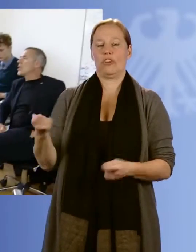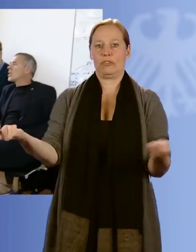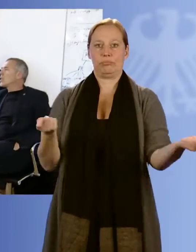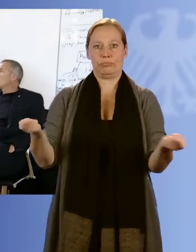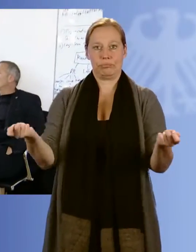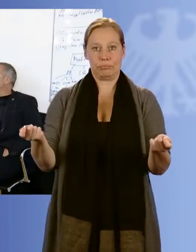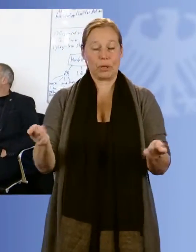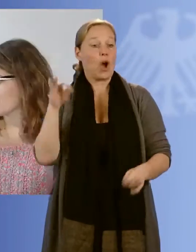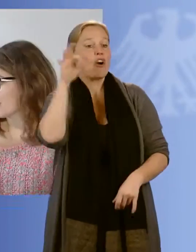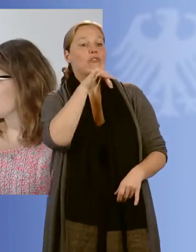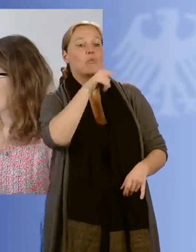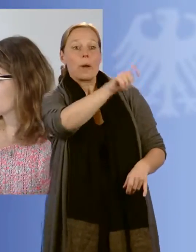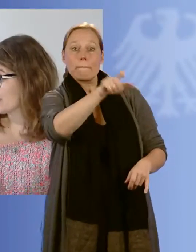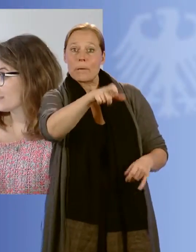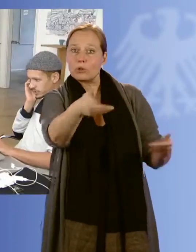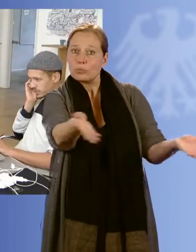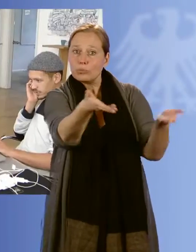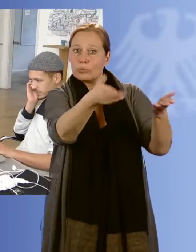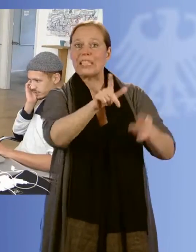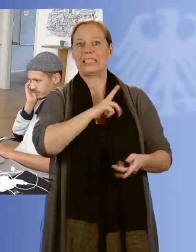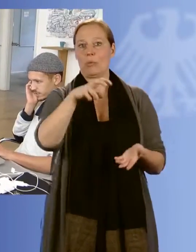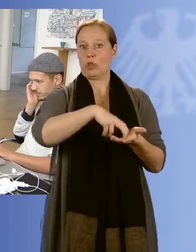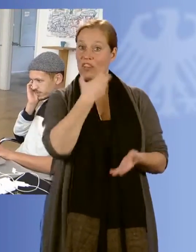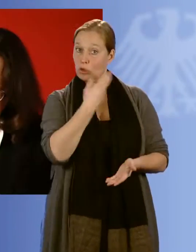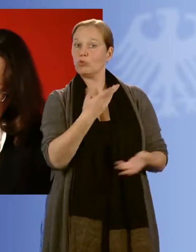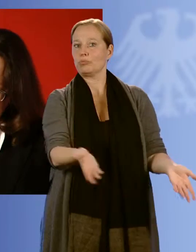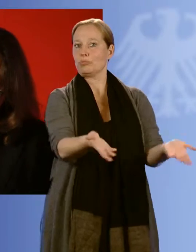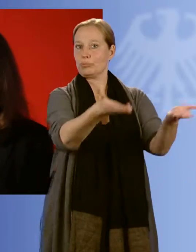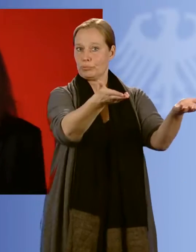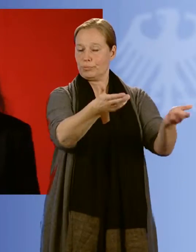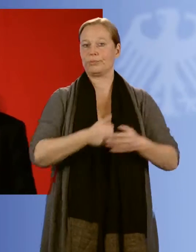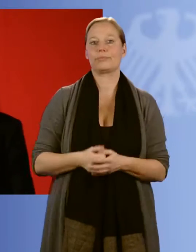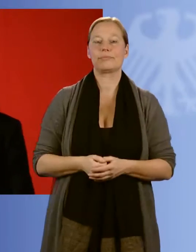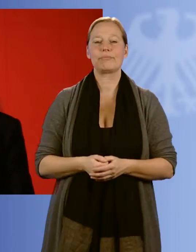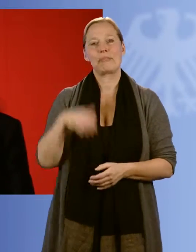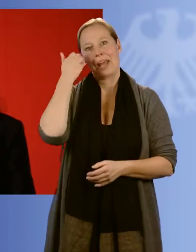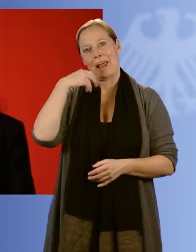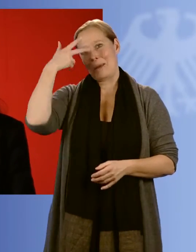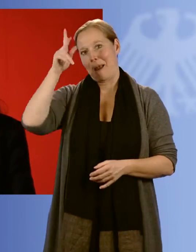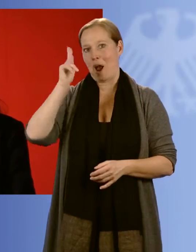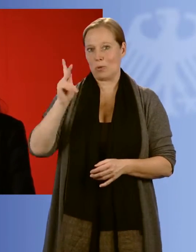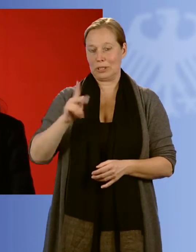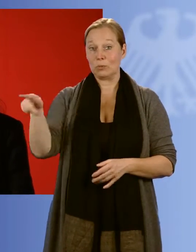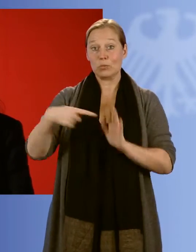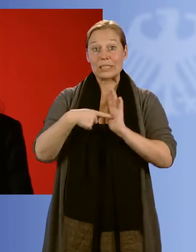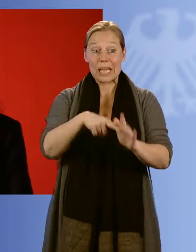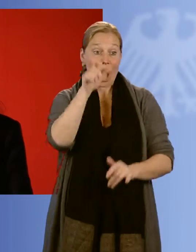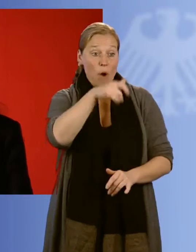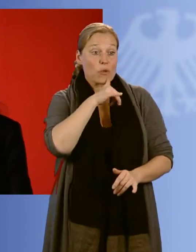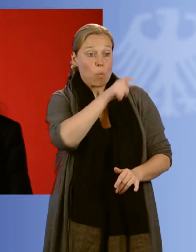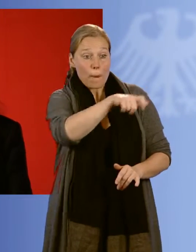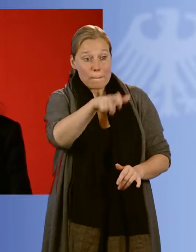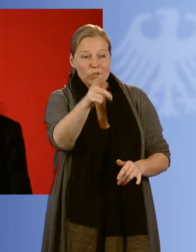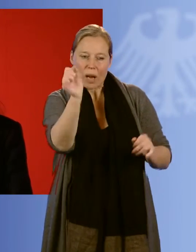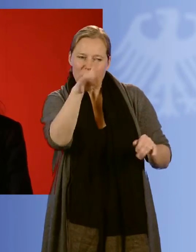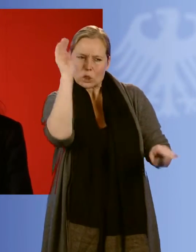Er hilft jungen Menschen beim Weg in die Selbstständigkeit. Lieber Herr Kunz, Sie zeigen jungen Menschen, wie sie sich eine